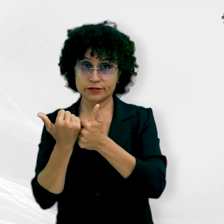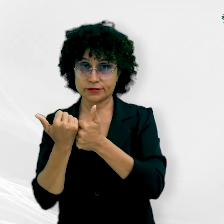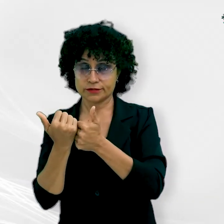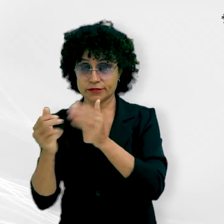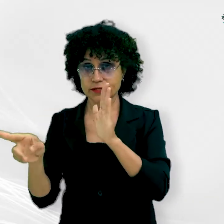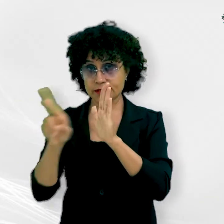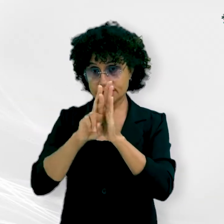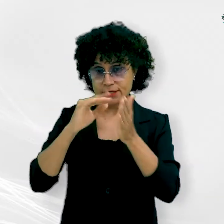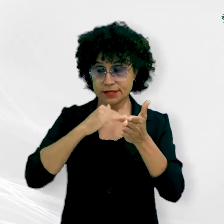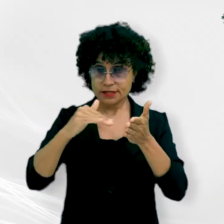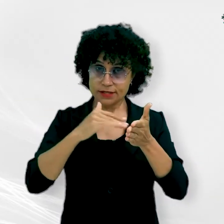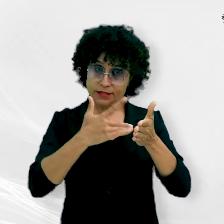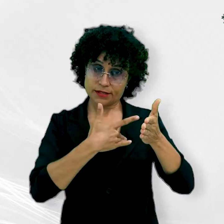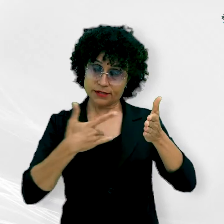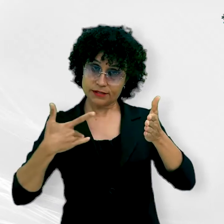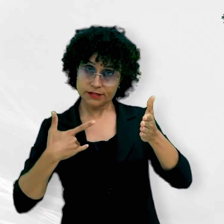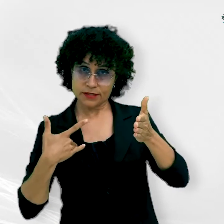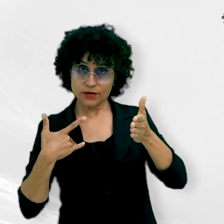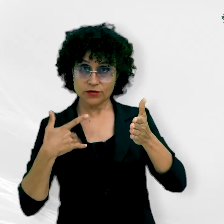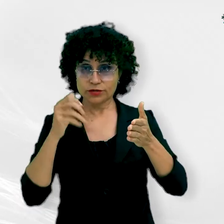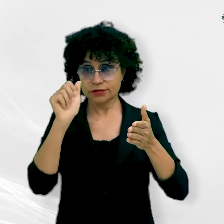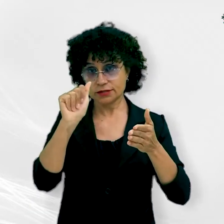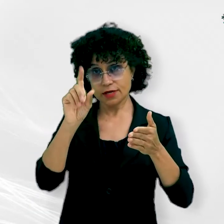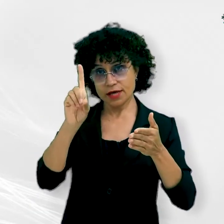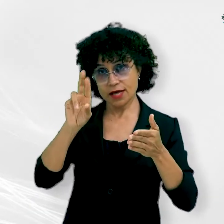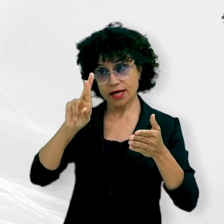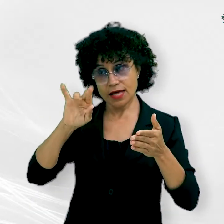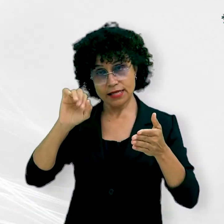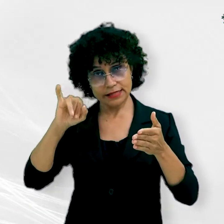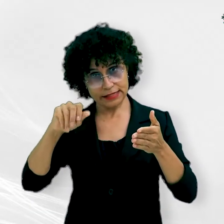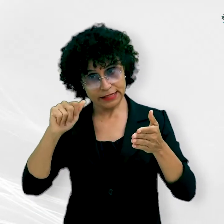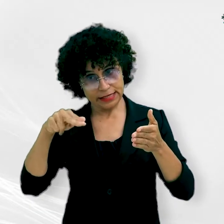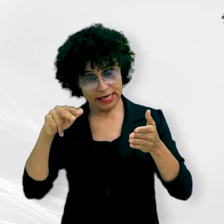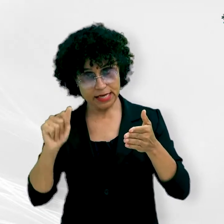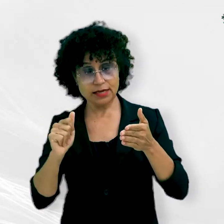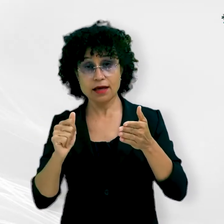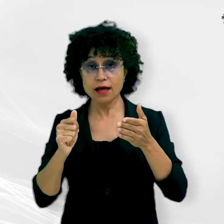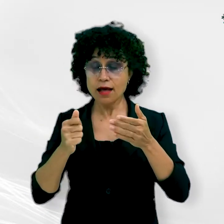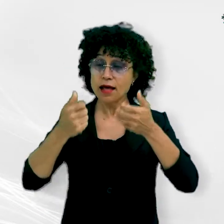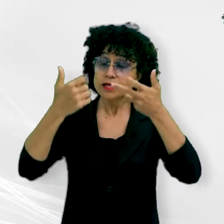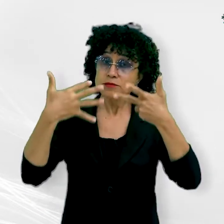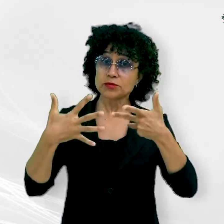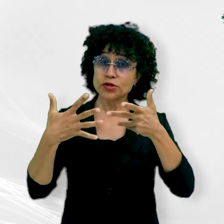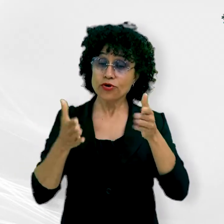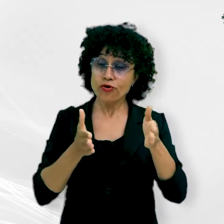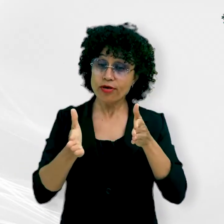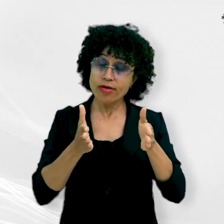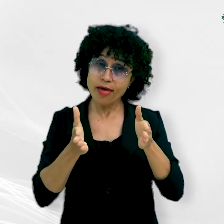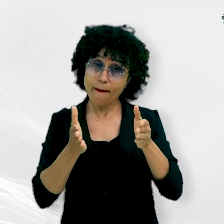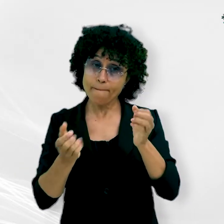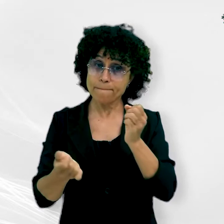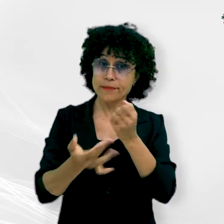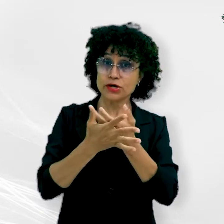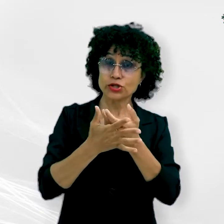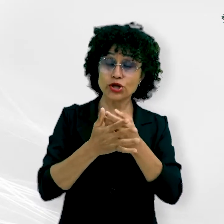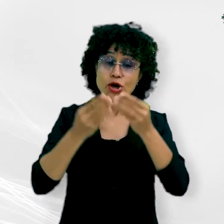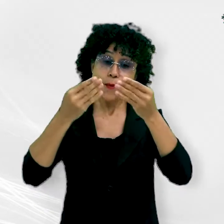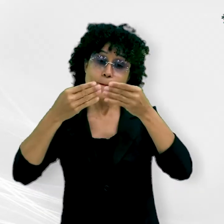do Complexo Regulador da Secretaria de Estado de Saúde, Fabiana Cristina Bardim da Silva, alegou que a pandemia da covid-19